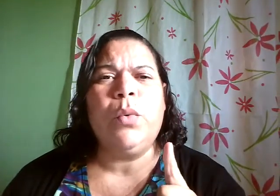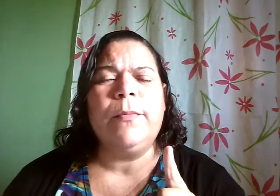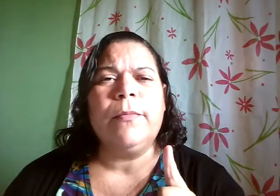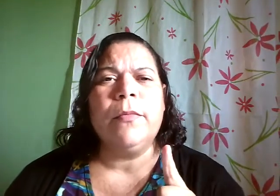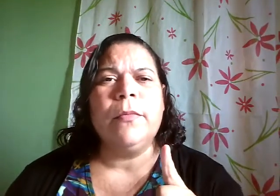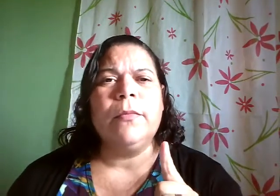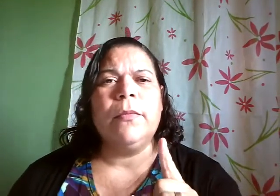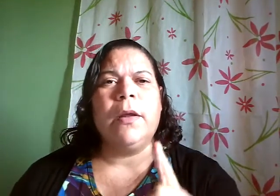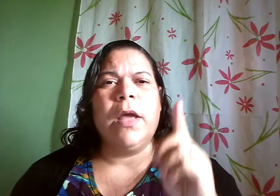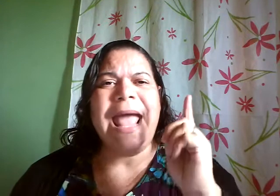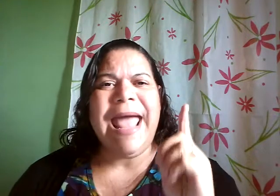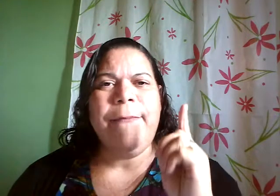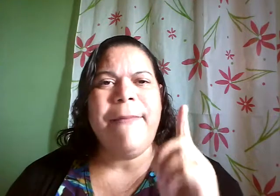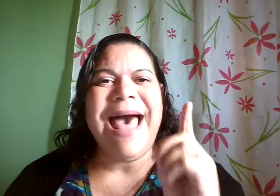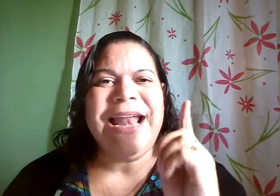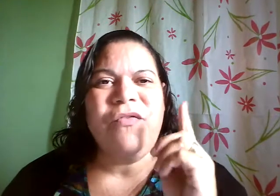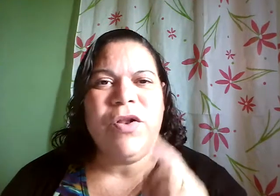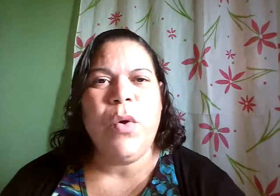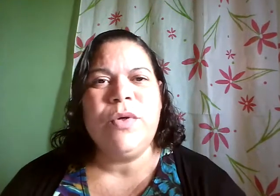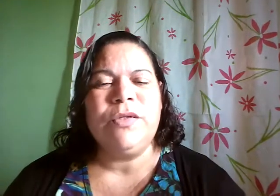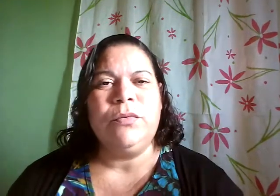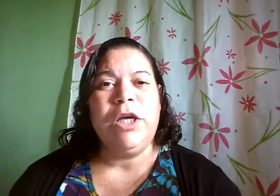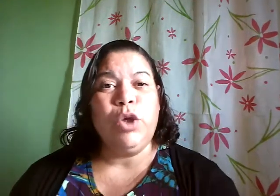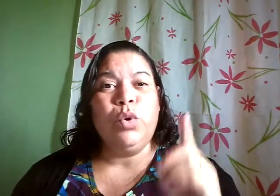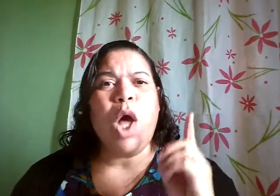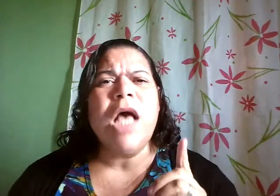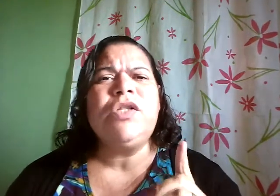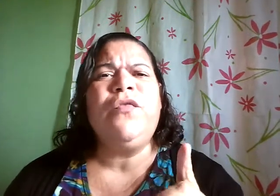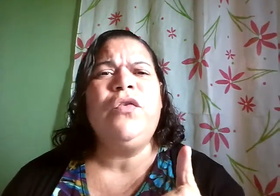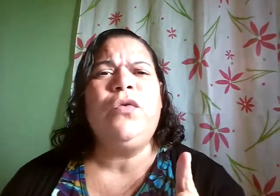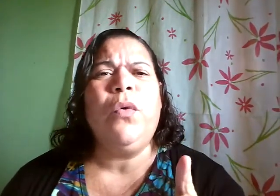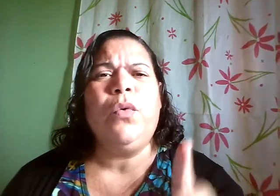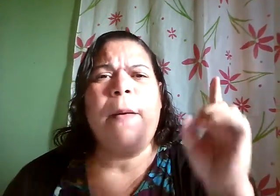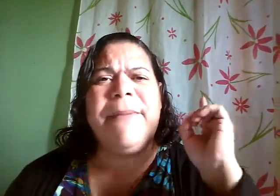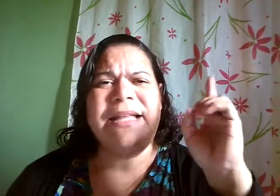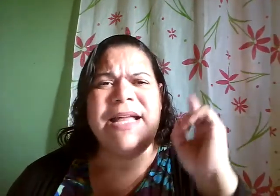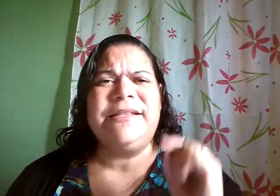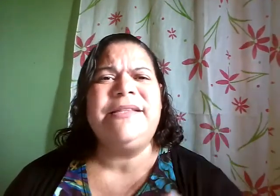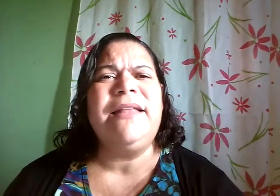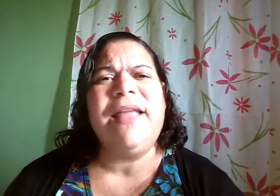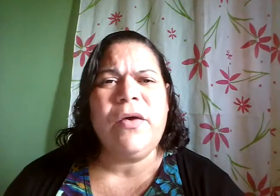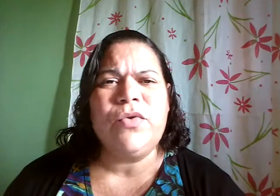é maravilhoso. E o nosso futuro pertence a Deus.